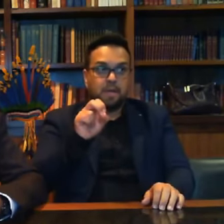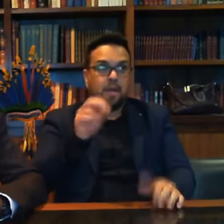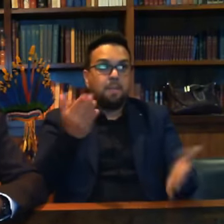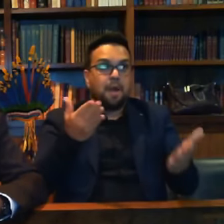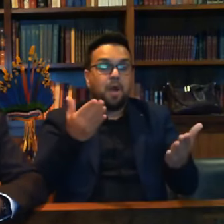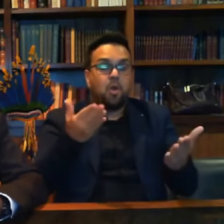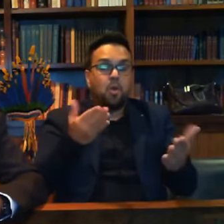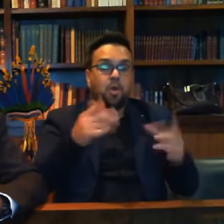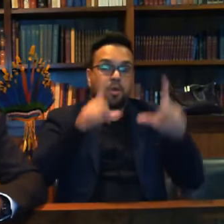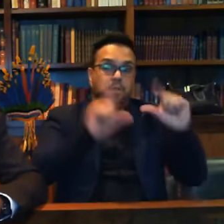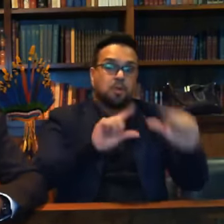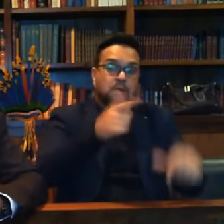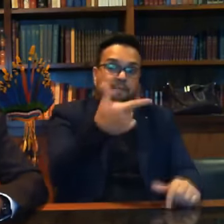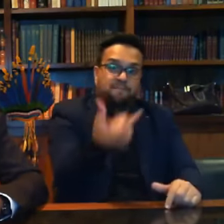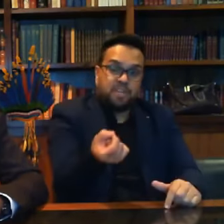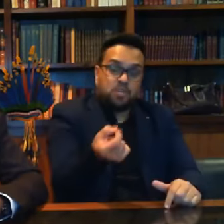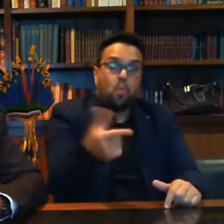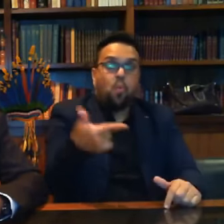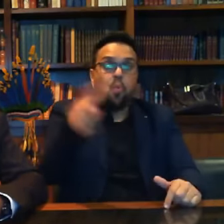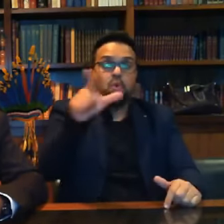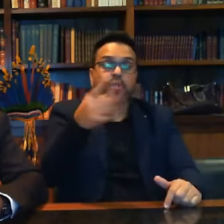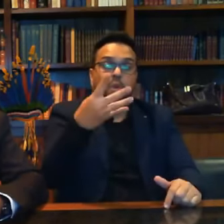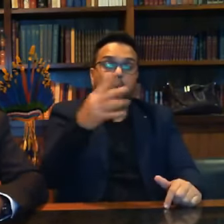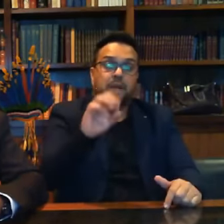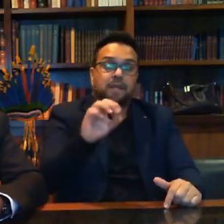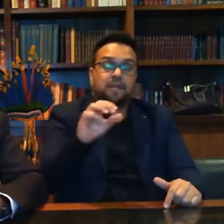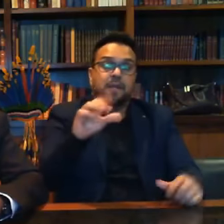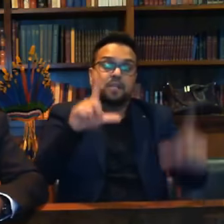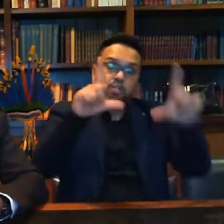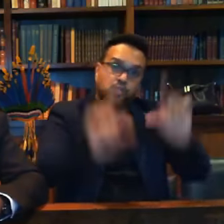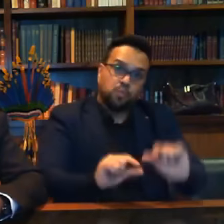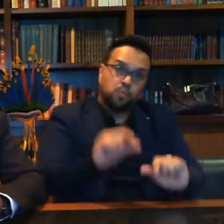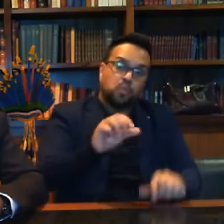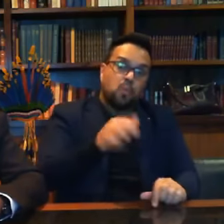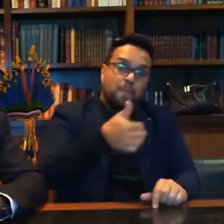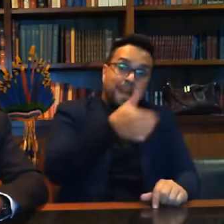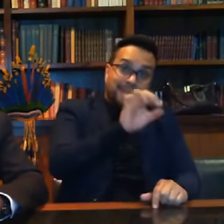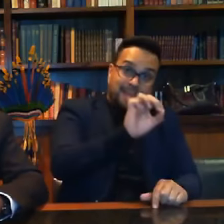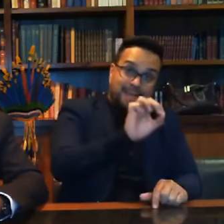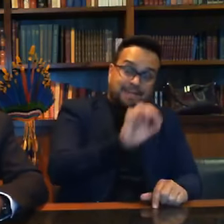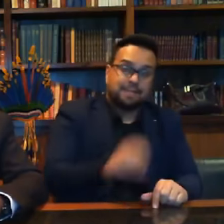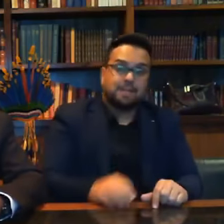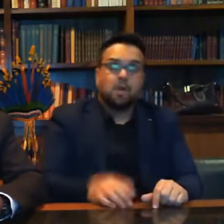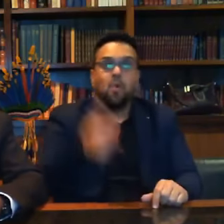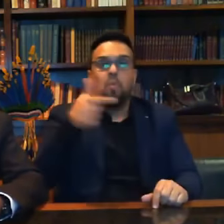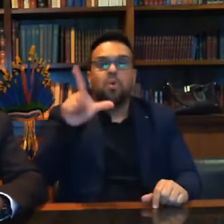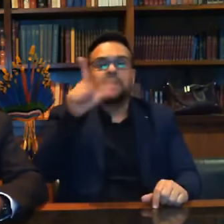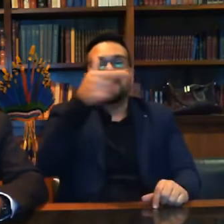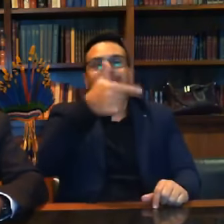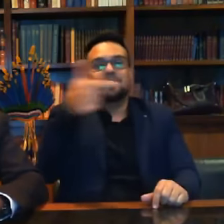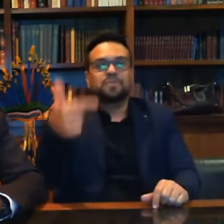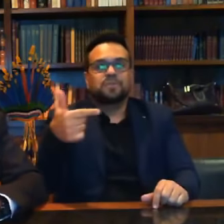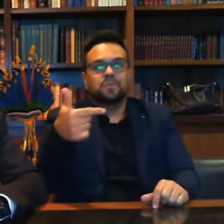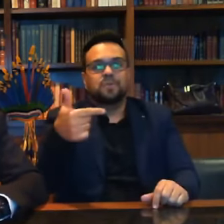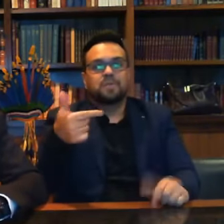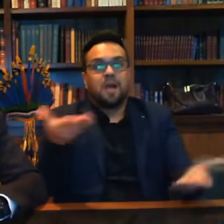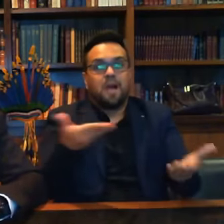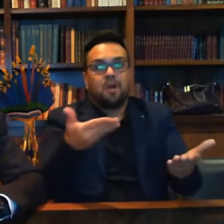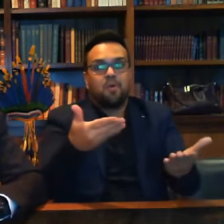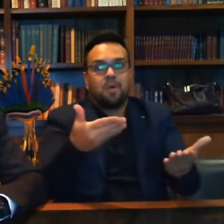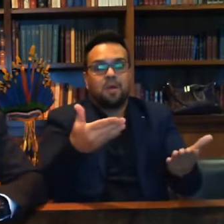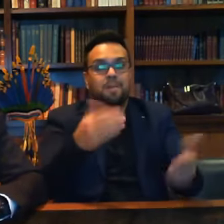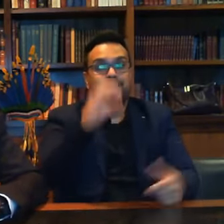20, o outro é 40, foi para 10, e o outro que era 22, agora foi para 0.